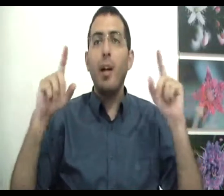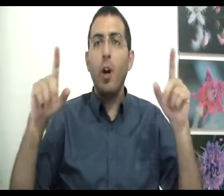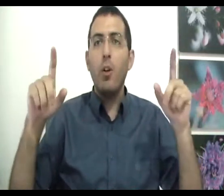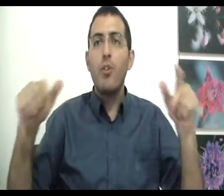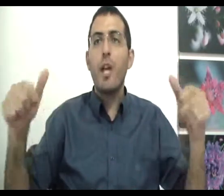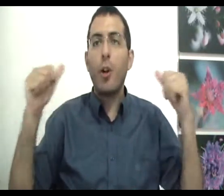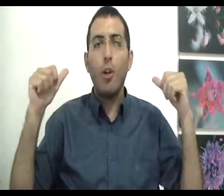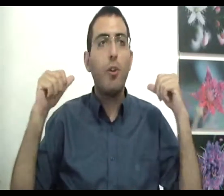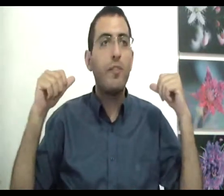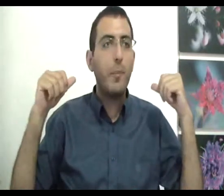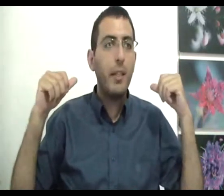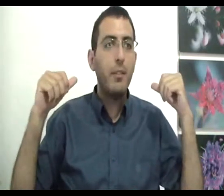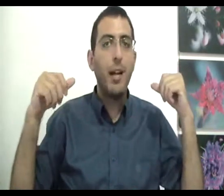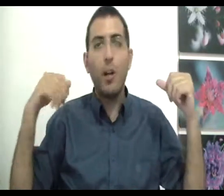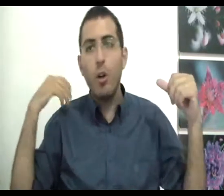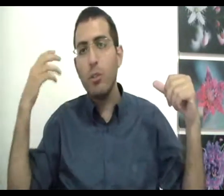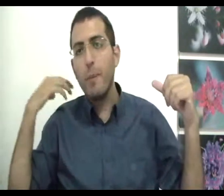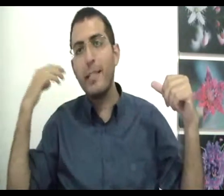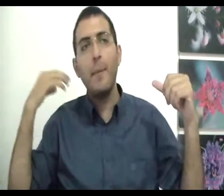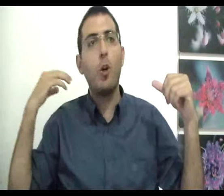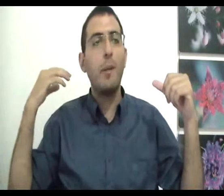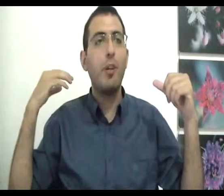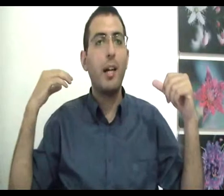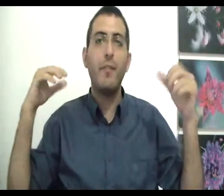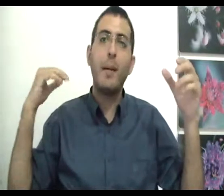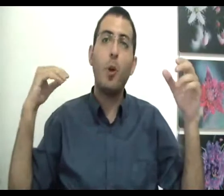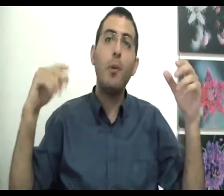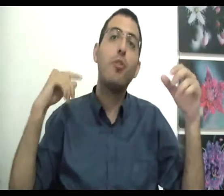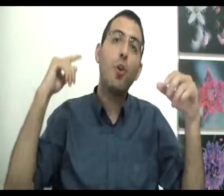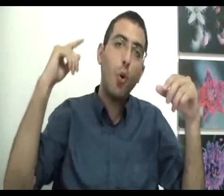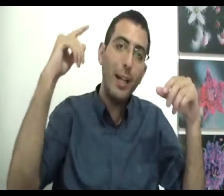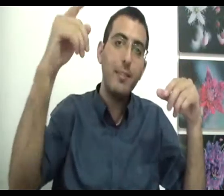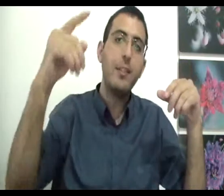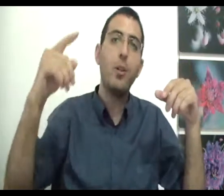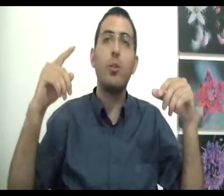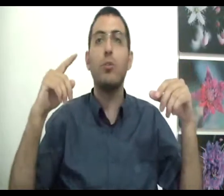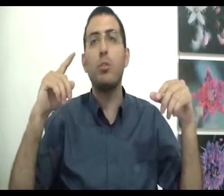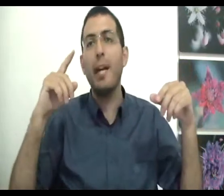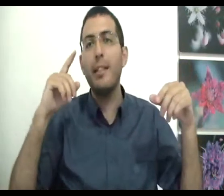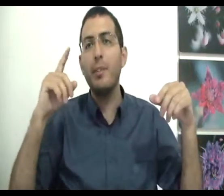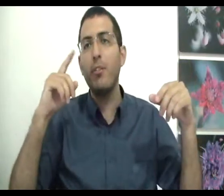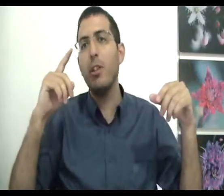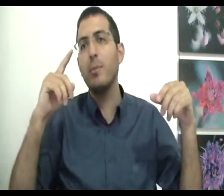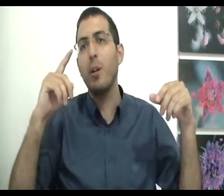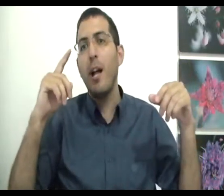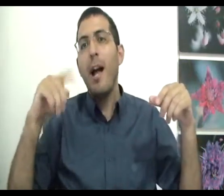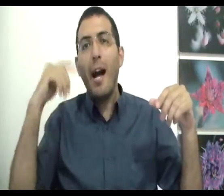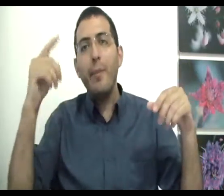זהו שהכל טוב תמיד הכל זאת אומרת גם כל מה שקרה וגם כל מה שתיאורטית יכול לקרוא זאת אומרת אדם זה רשויות עצמו האם